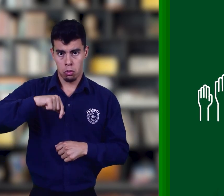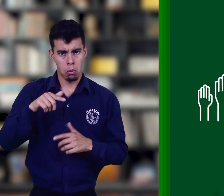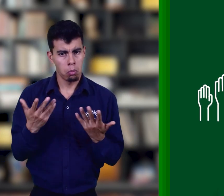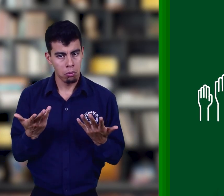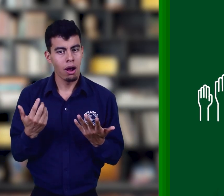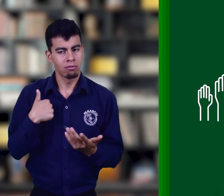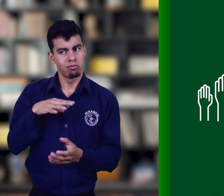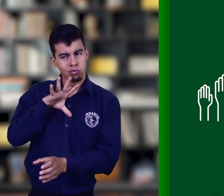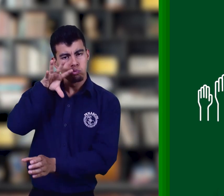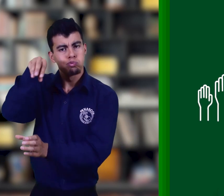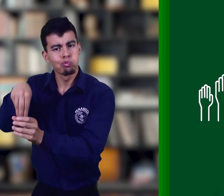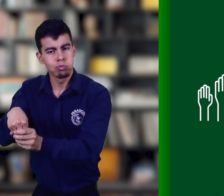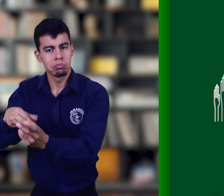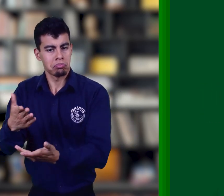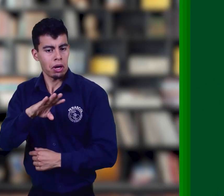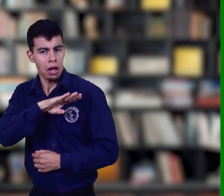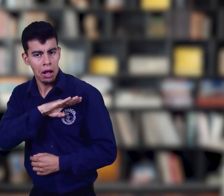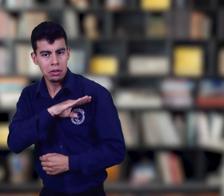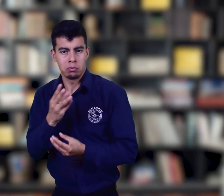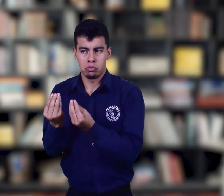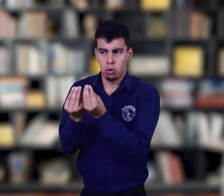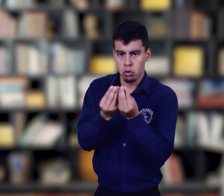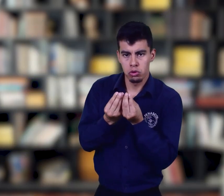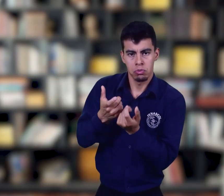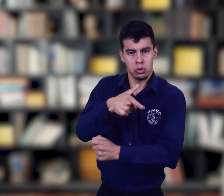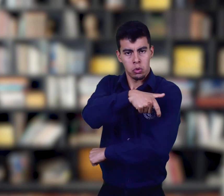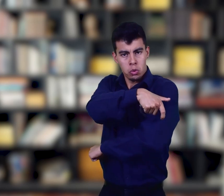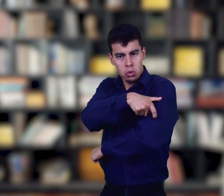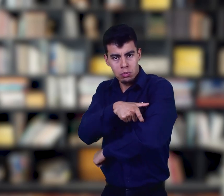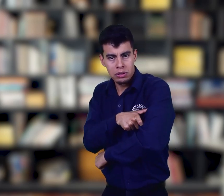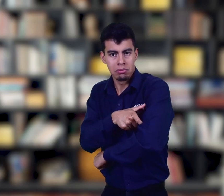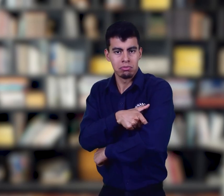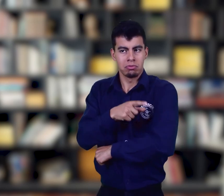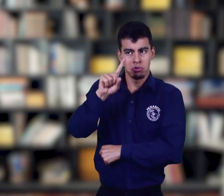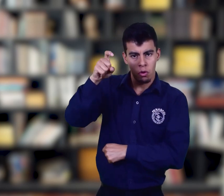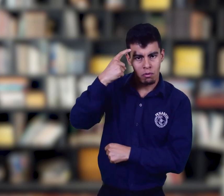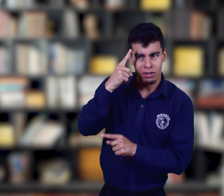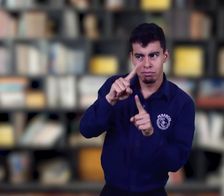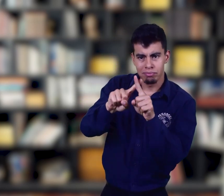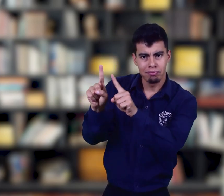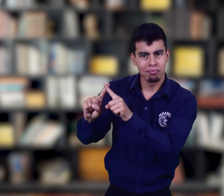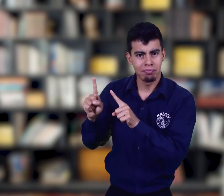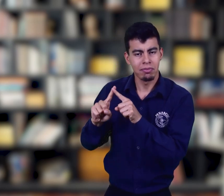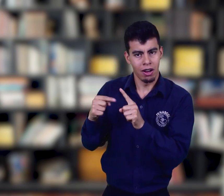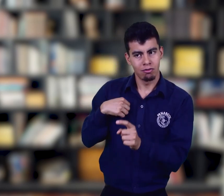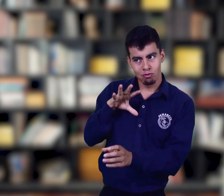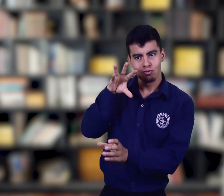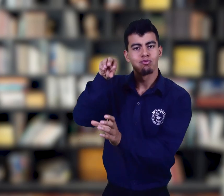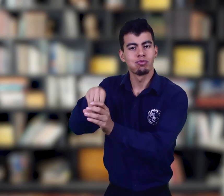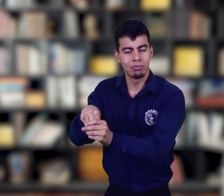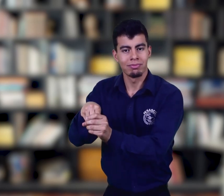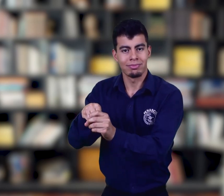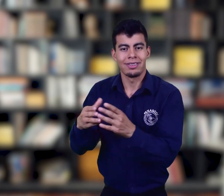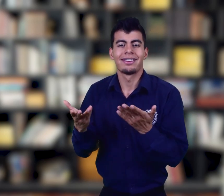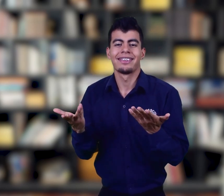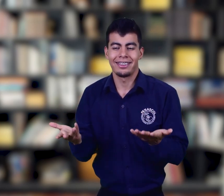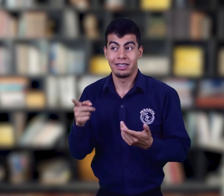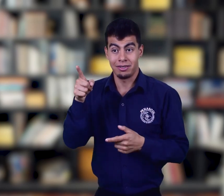participación está la posibilidad de postularse para ser parte de alcaldías, consejos, comités, gobierno, entre otros.